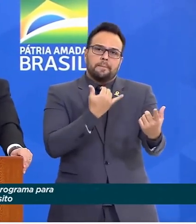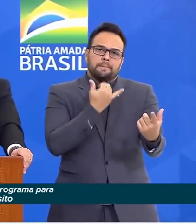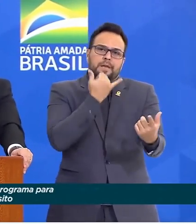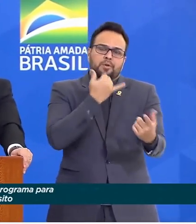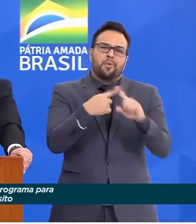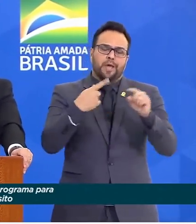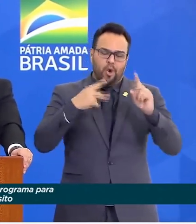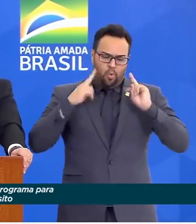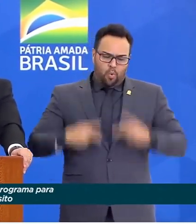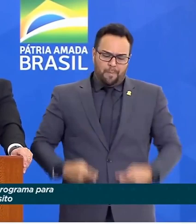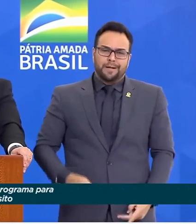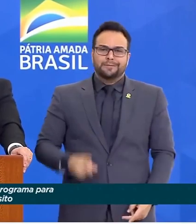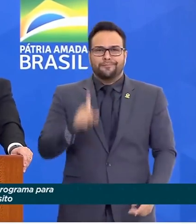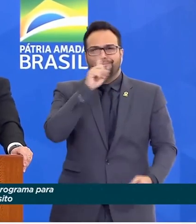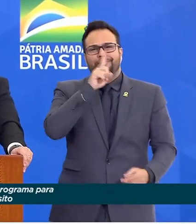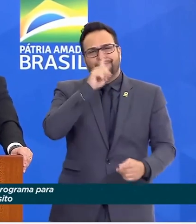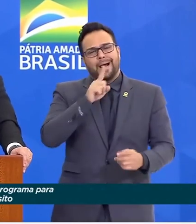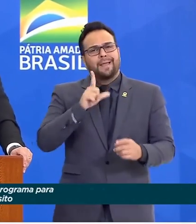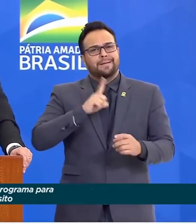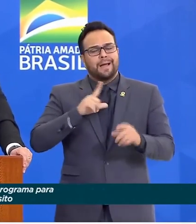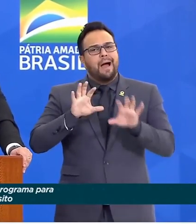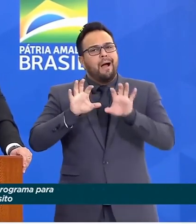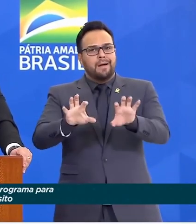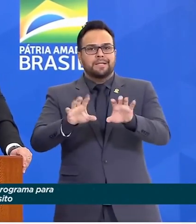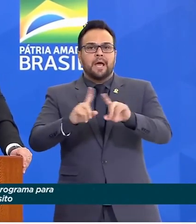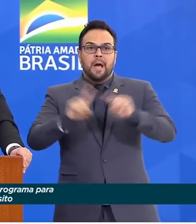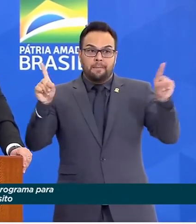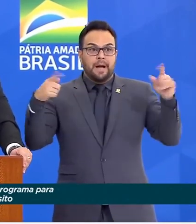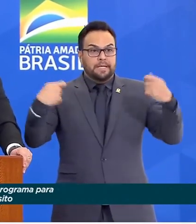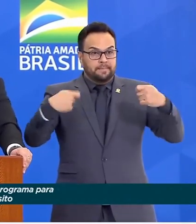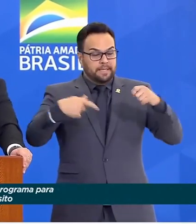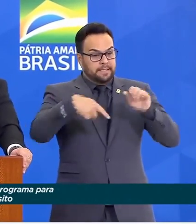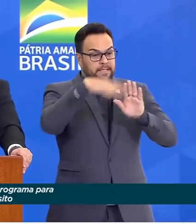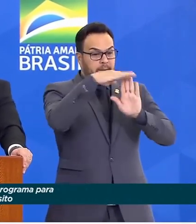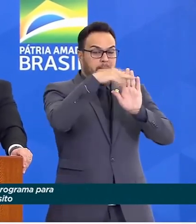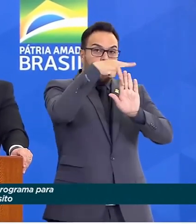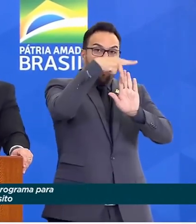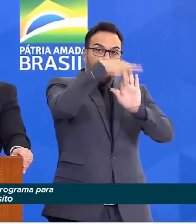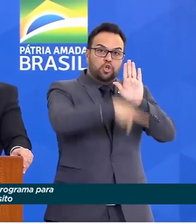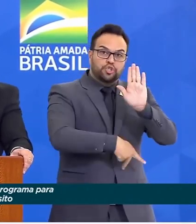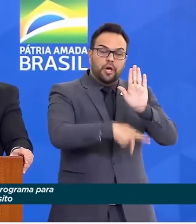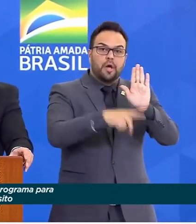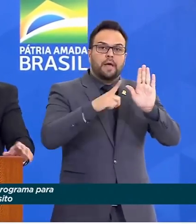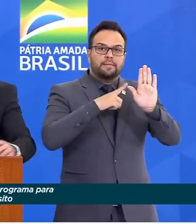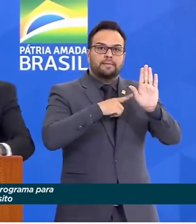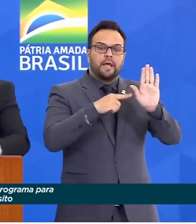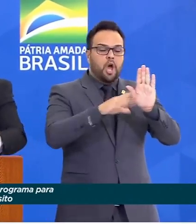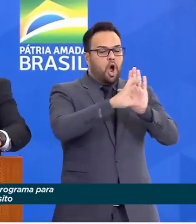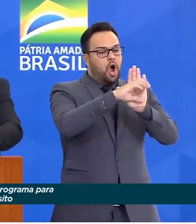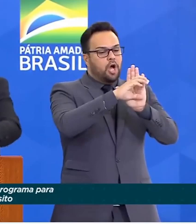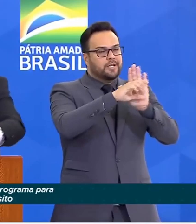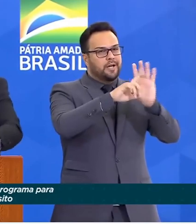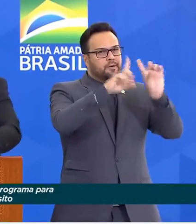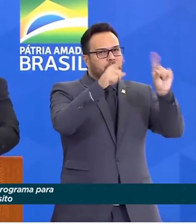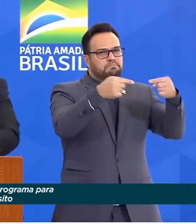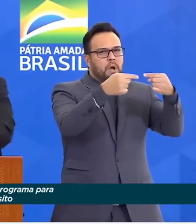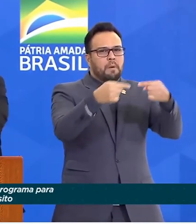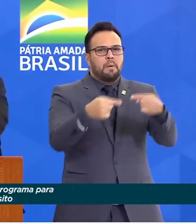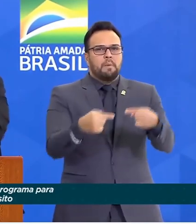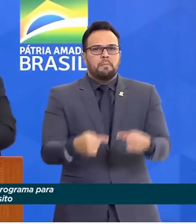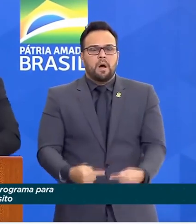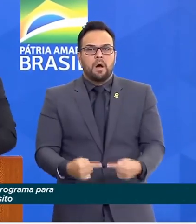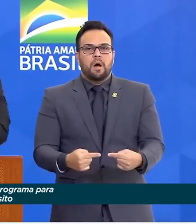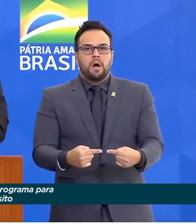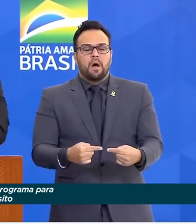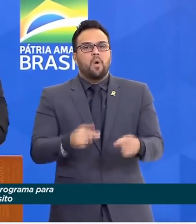falhas e a gente precisa trazer para os nossos projetos conceitos que acabem permitindo com que o